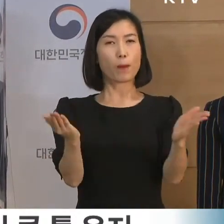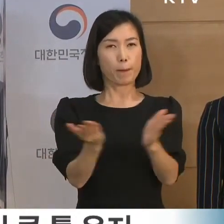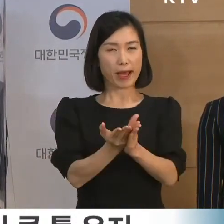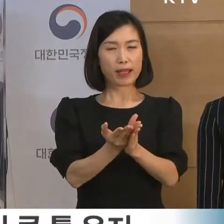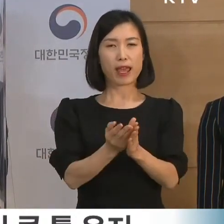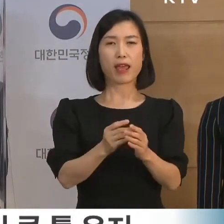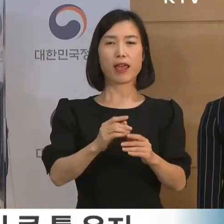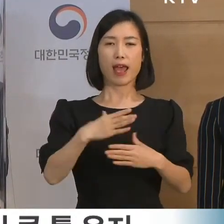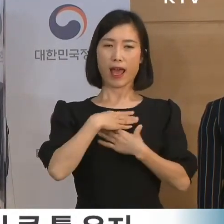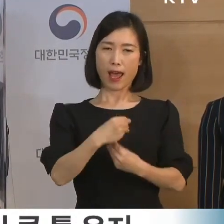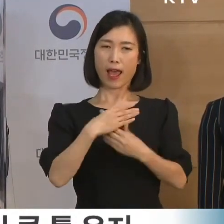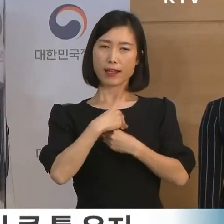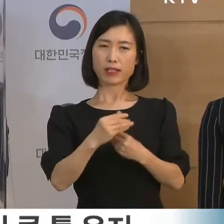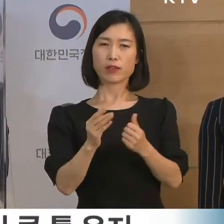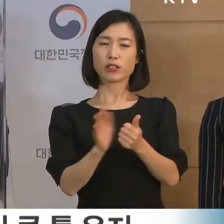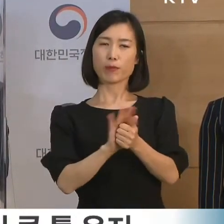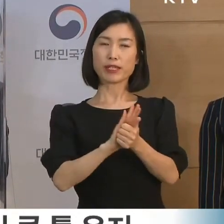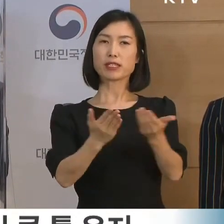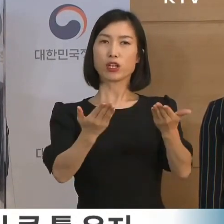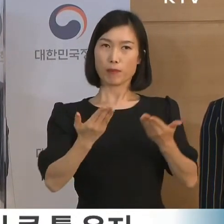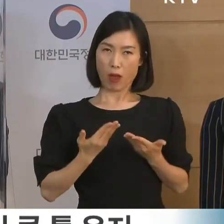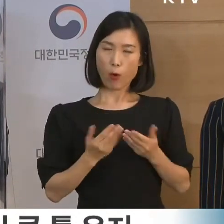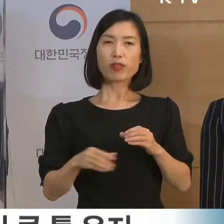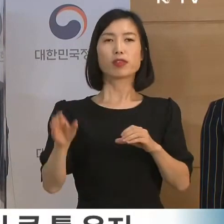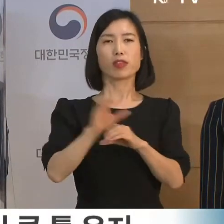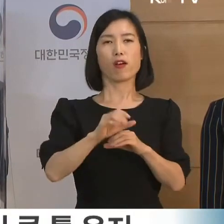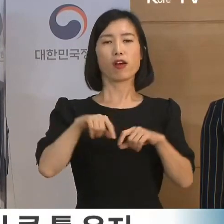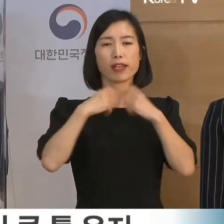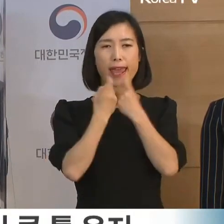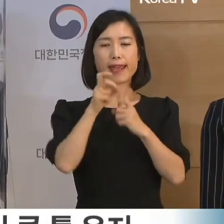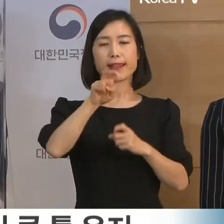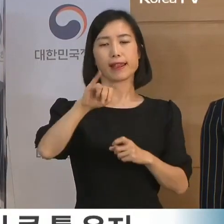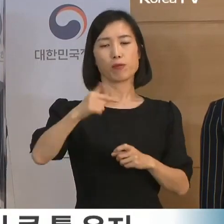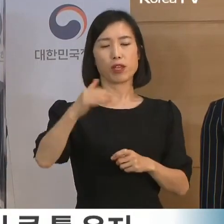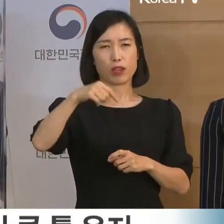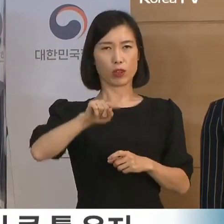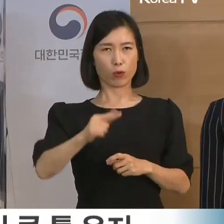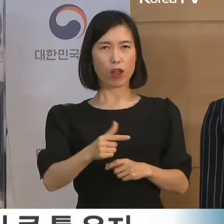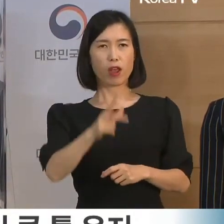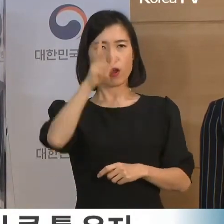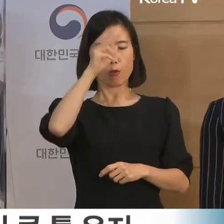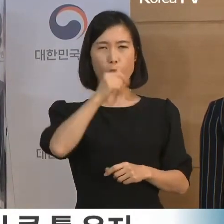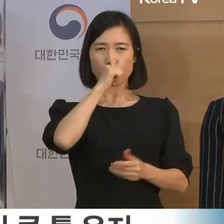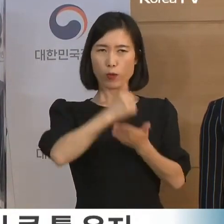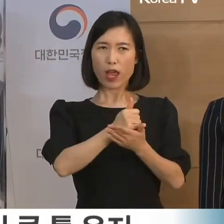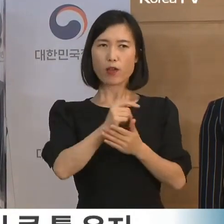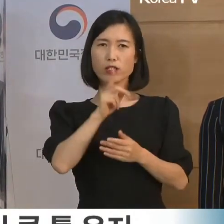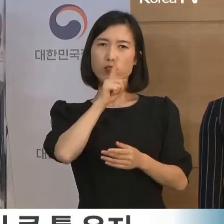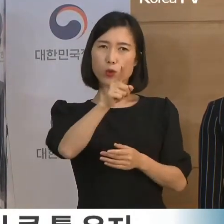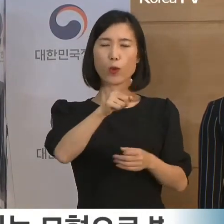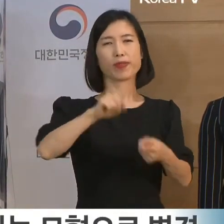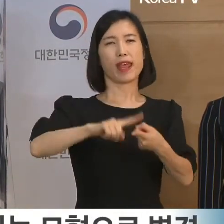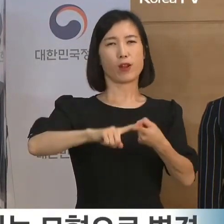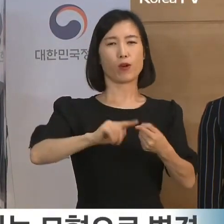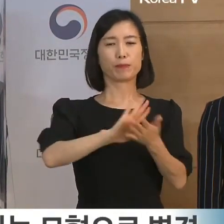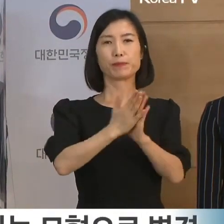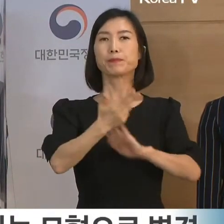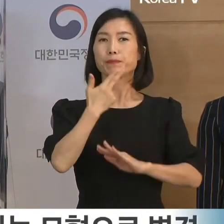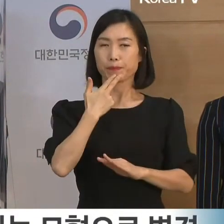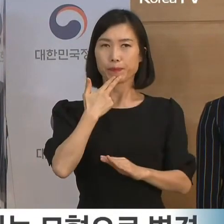서비스를 한층 더 두껍게 누리시면서 민원과 범죄 신고는 기존과 동연한 방식으로 하실 수 있습니다.